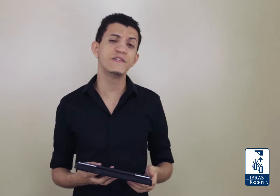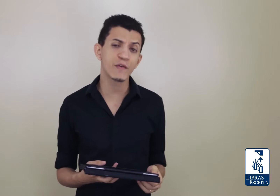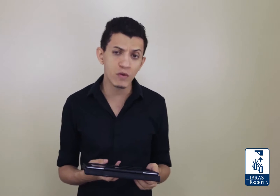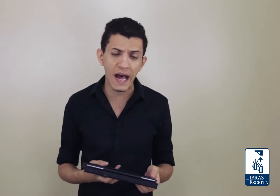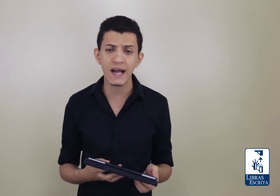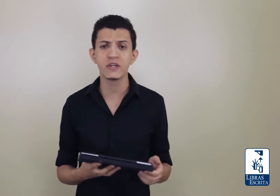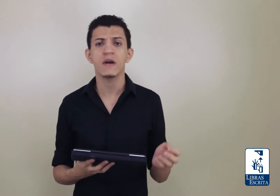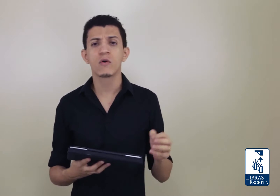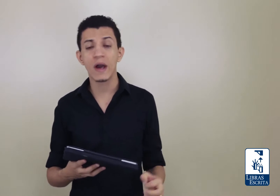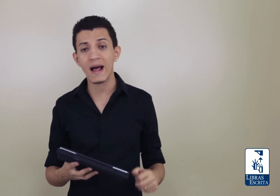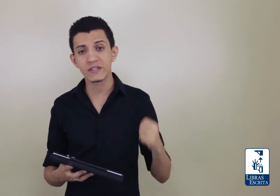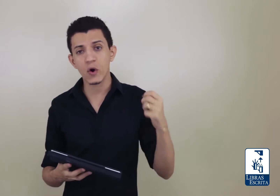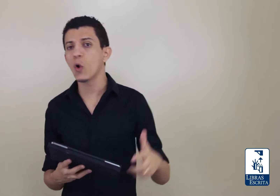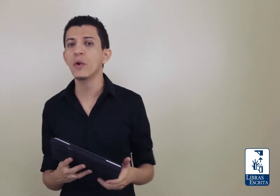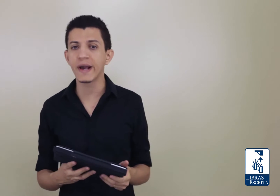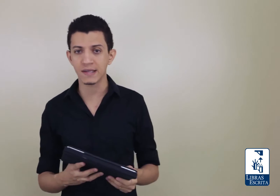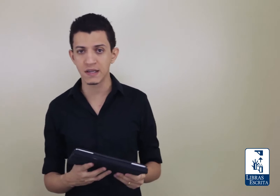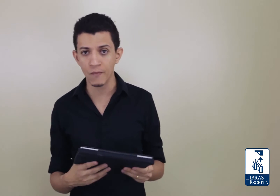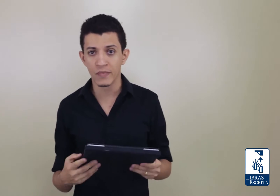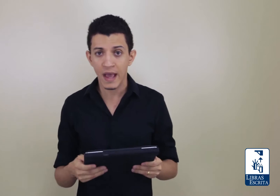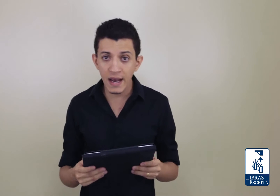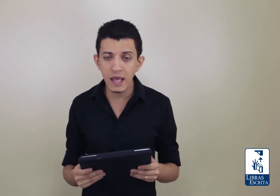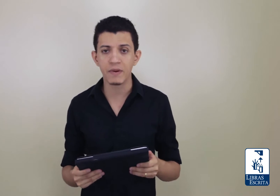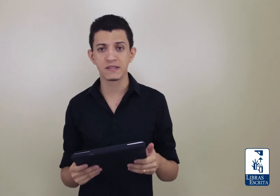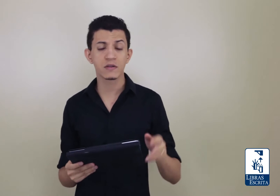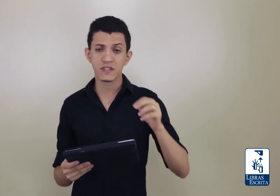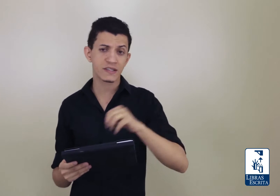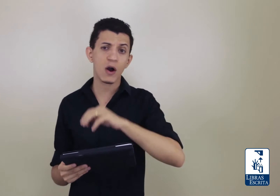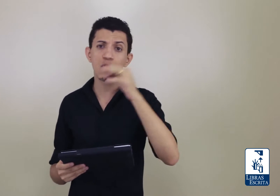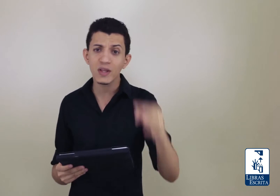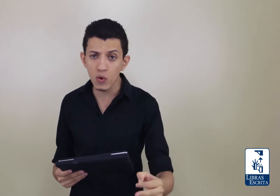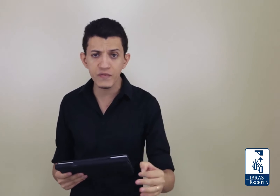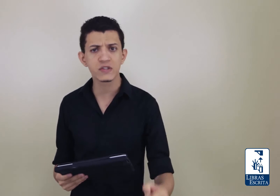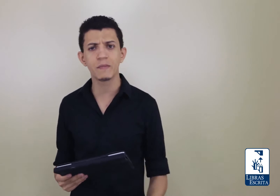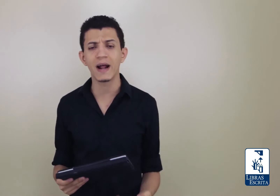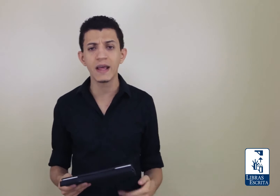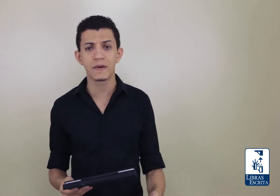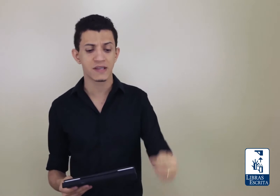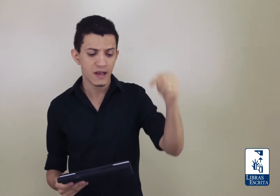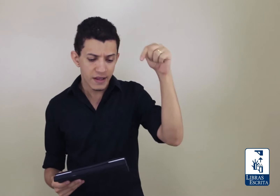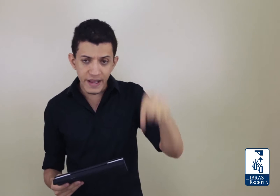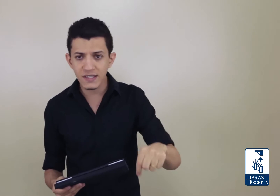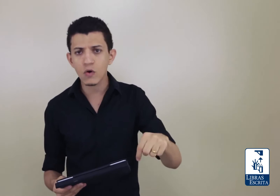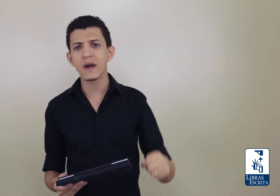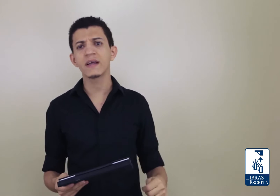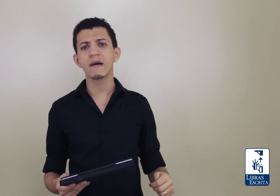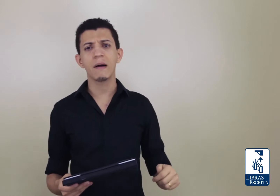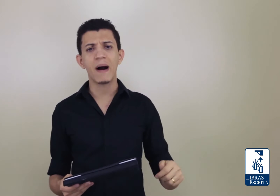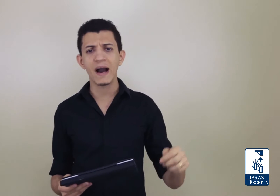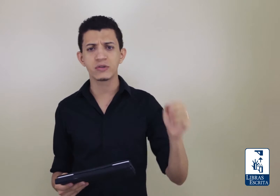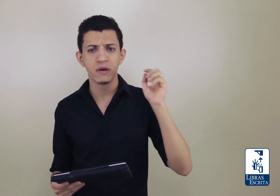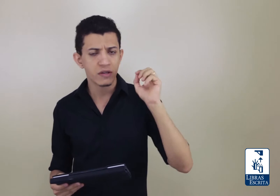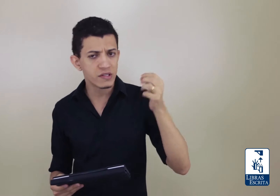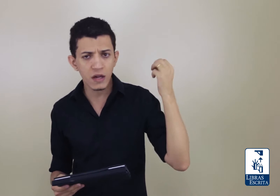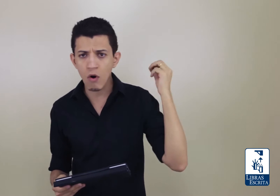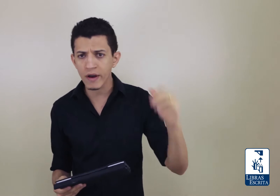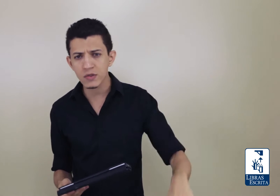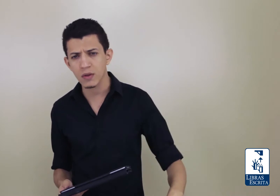dificuldade com relação à comunicação em Libras. Então, se você tem alguma dúvida sobre a Libras, deixe seu comentário aqui abaixo, dizendo qual que a sua